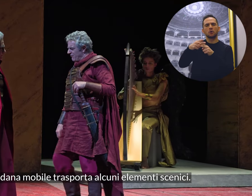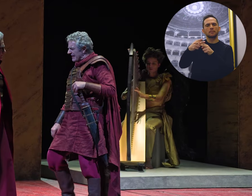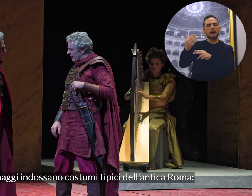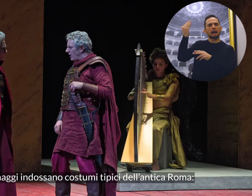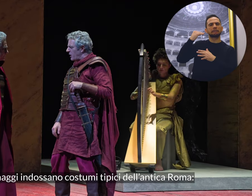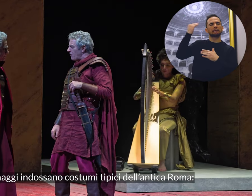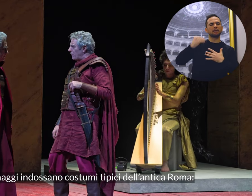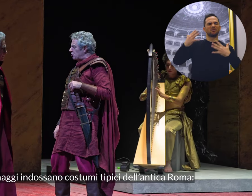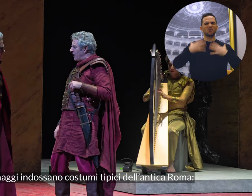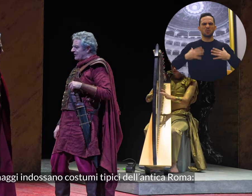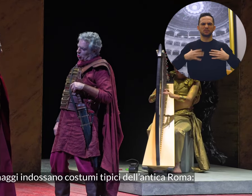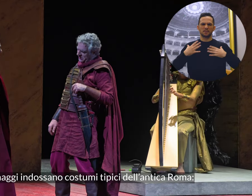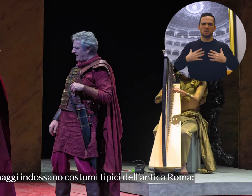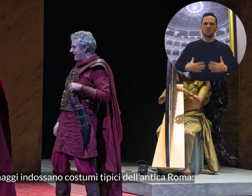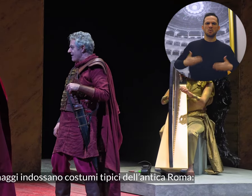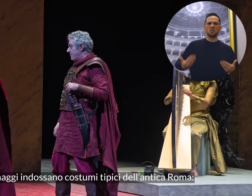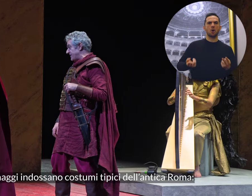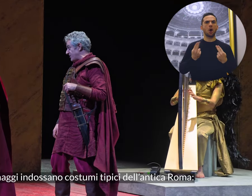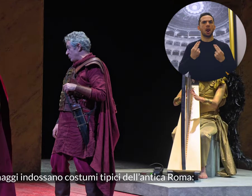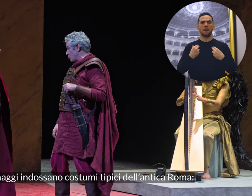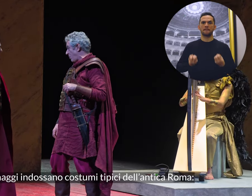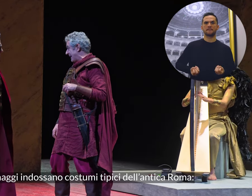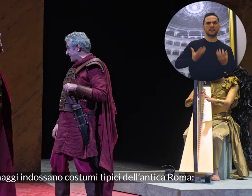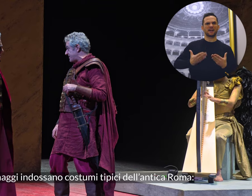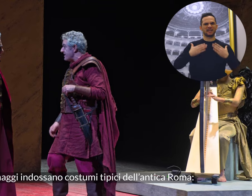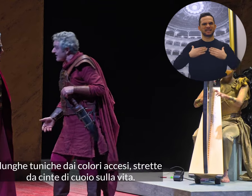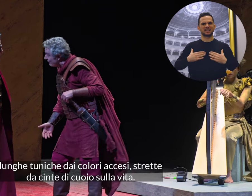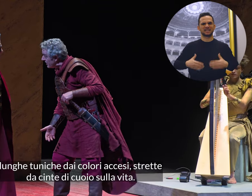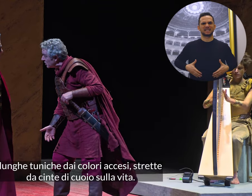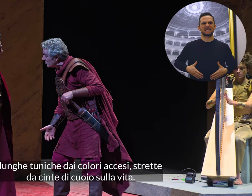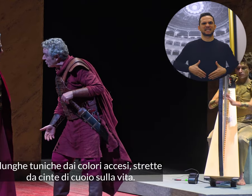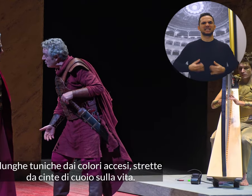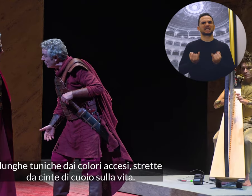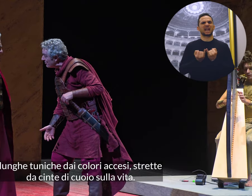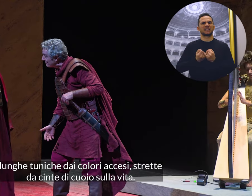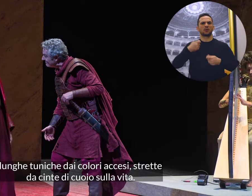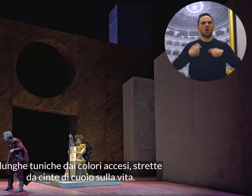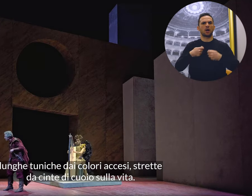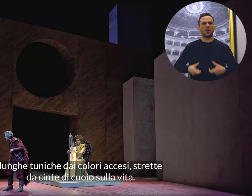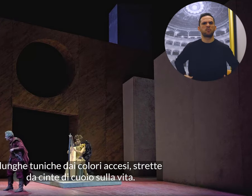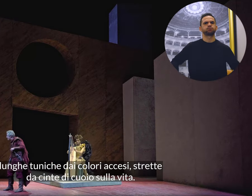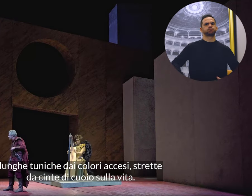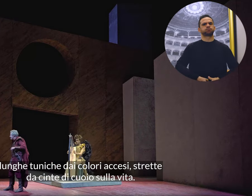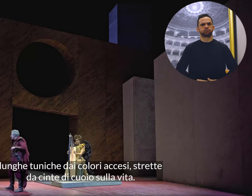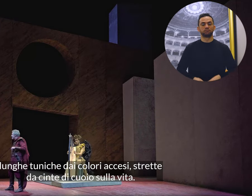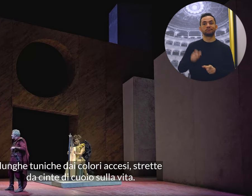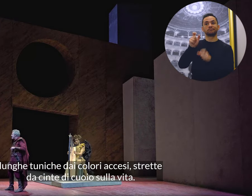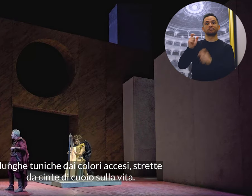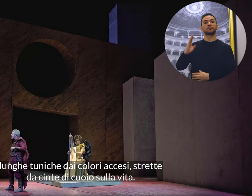I personaggi indossano costumi tipici dell'antica Roma, lunghe tuniche dai colori accesi, strette da cinte di cuoio